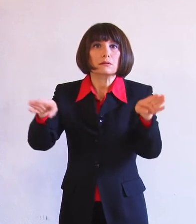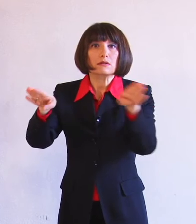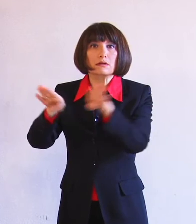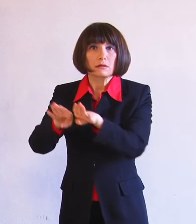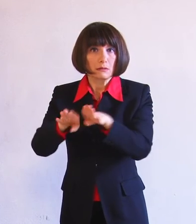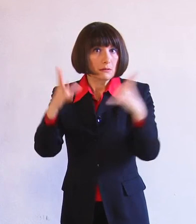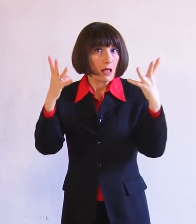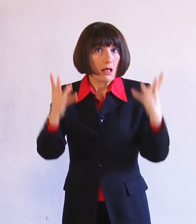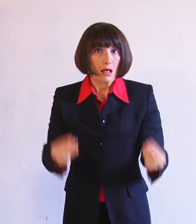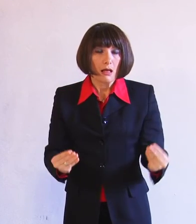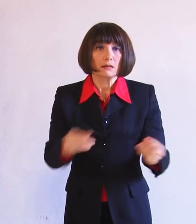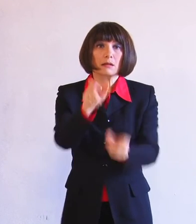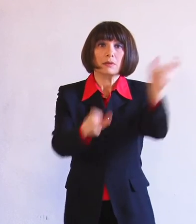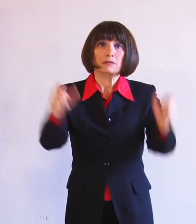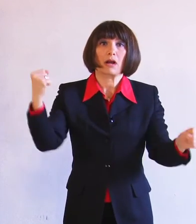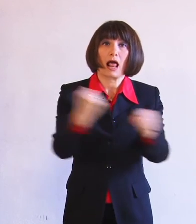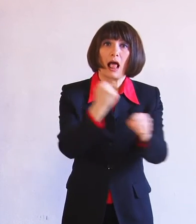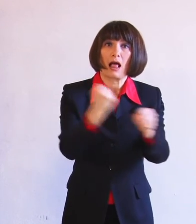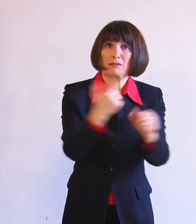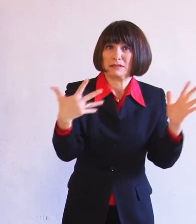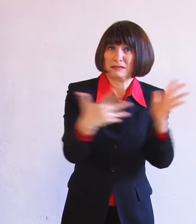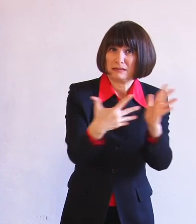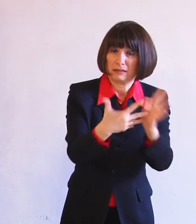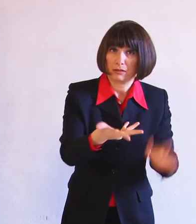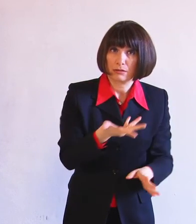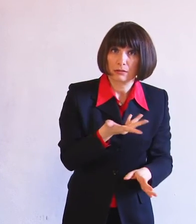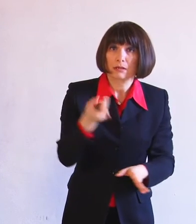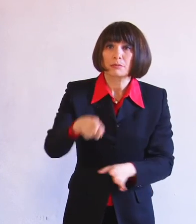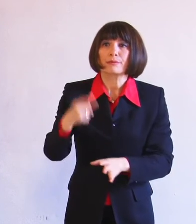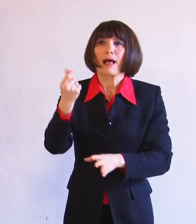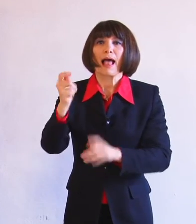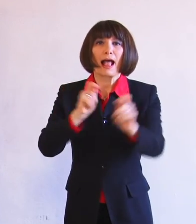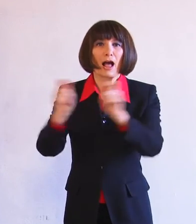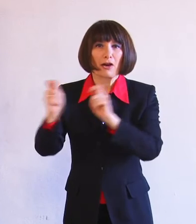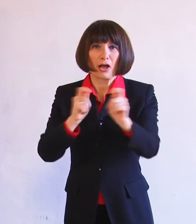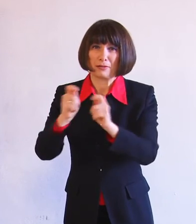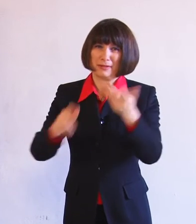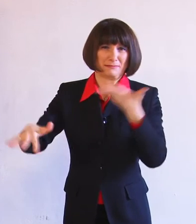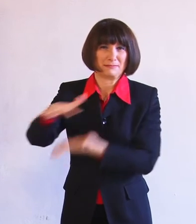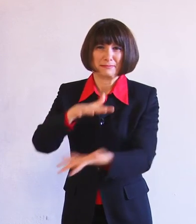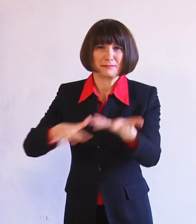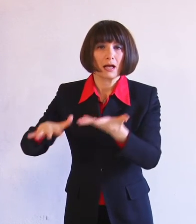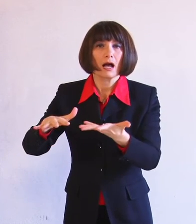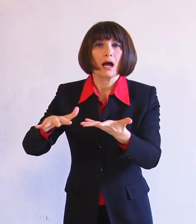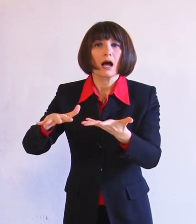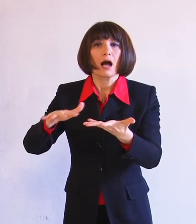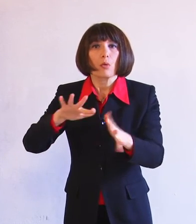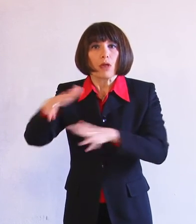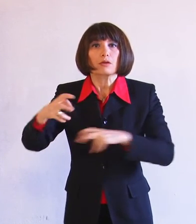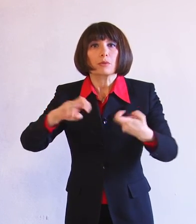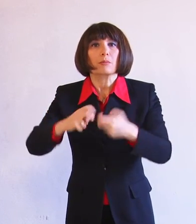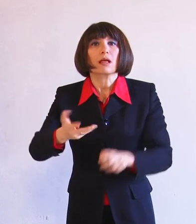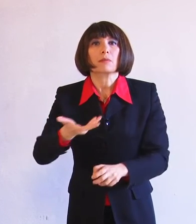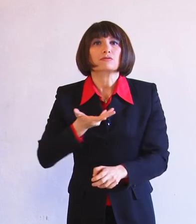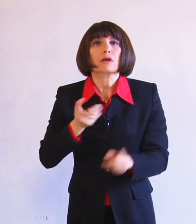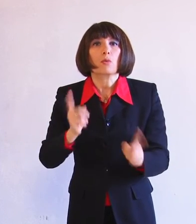c'è il problema del lavoro per molti, c'è il problema economico, ma c'è anche un altro problema, il problema della